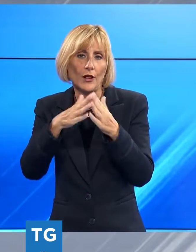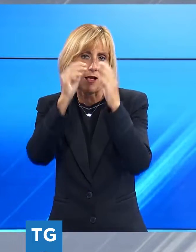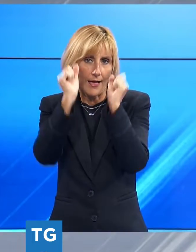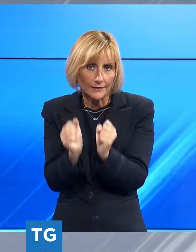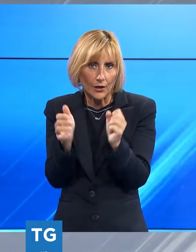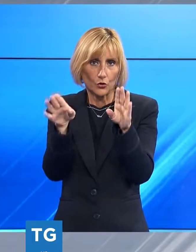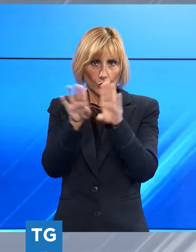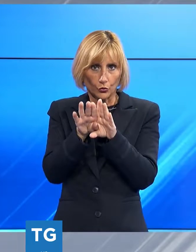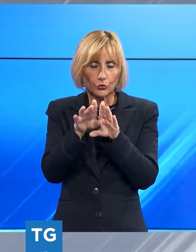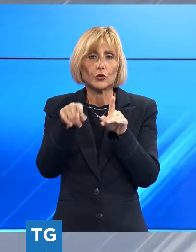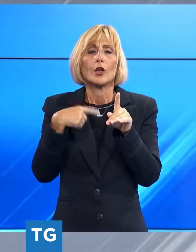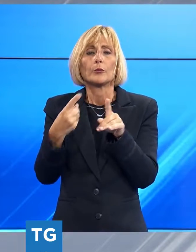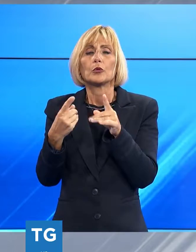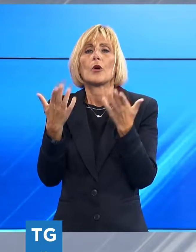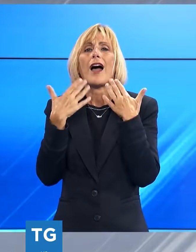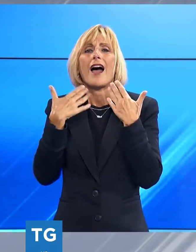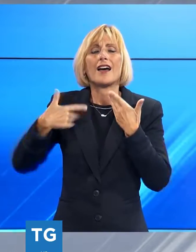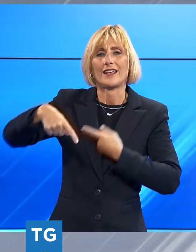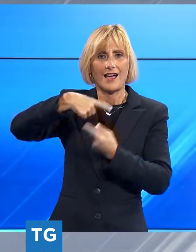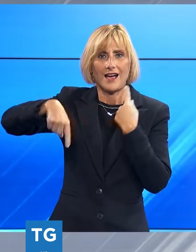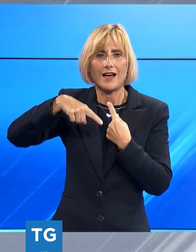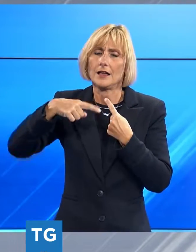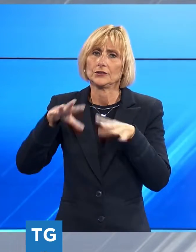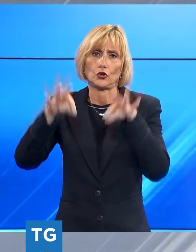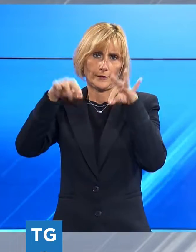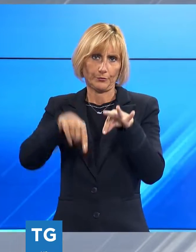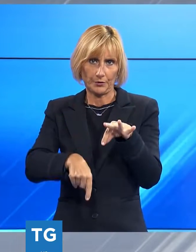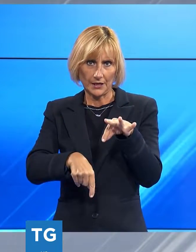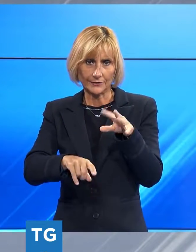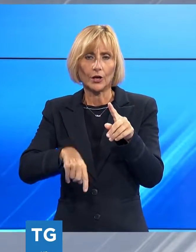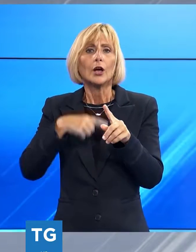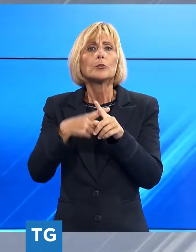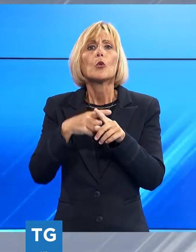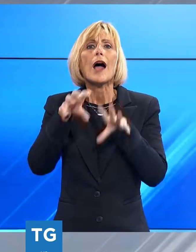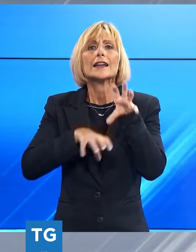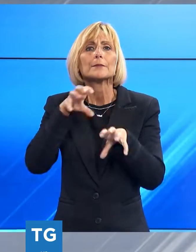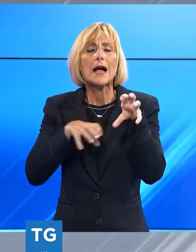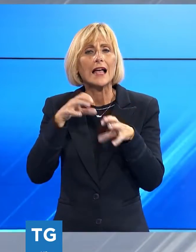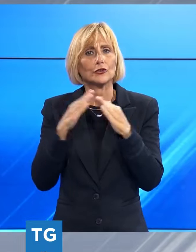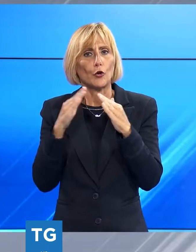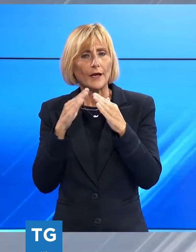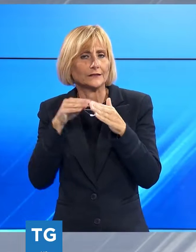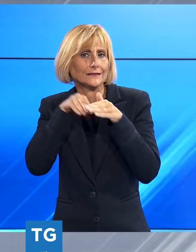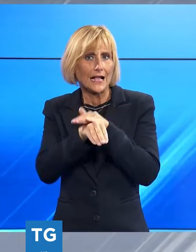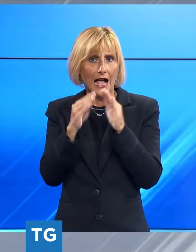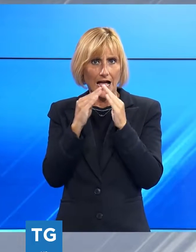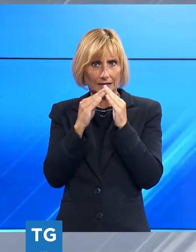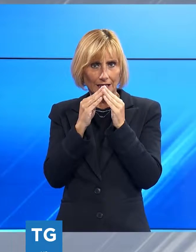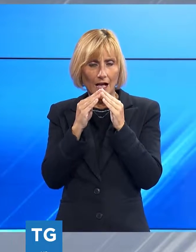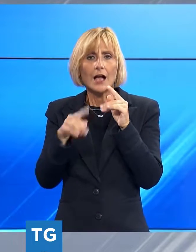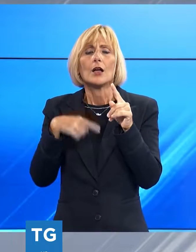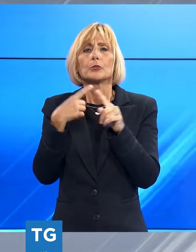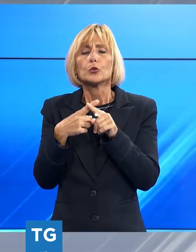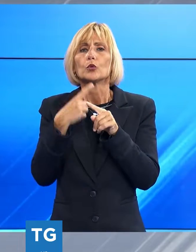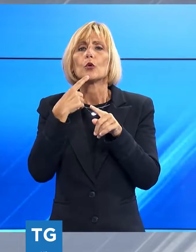funzionamento degli impianti per il ricambio dell'aria. Inoltre tenere al chiuso gli animali domestici e proteggere i loro ricoveri su